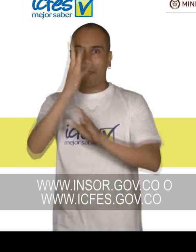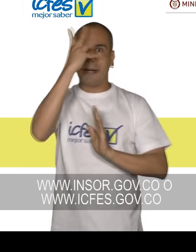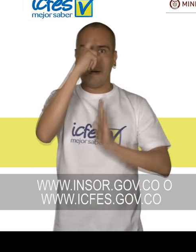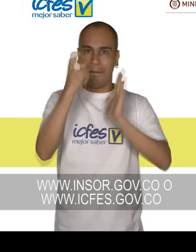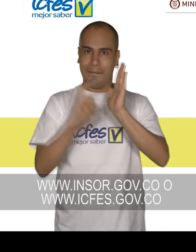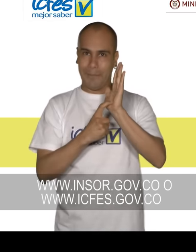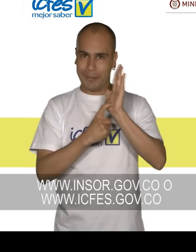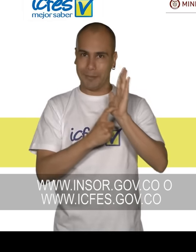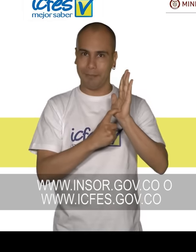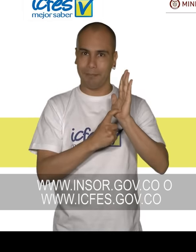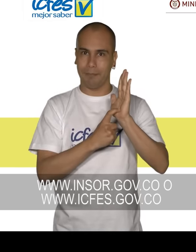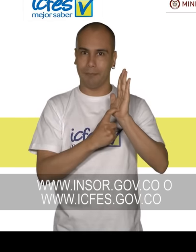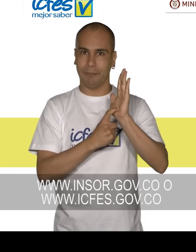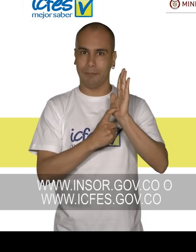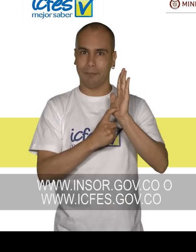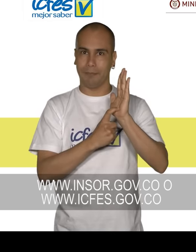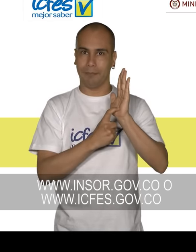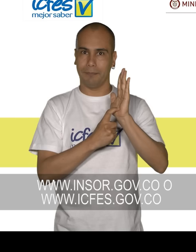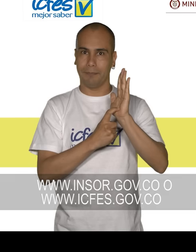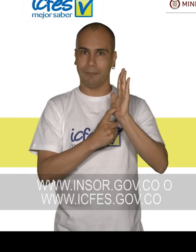www.icfes.gov.co